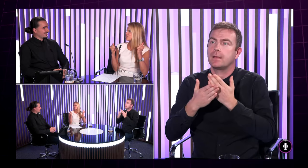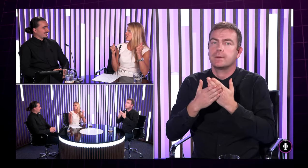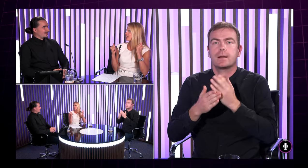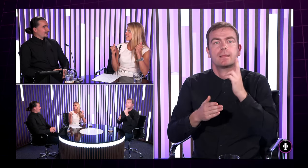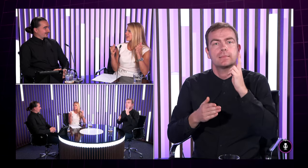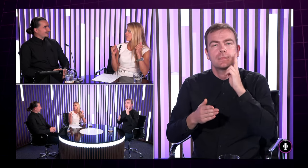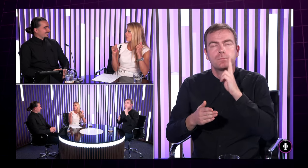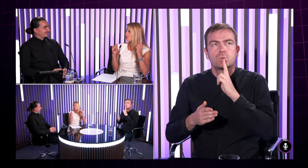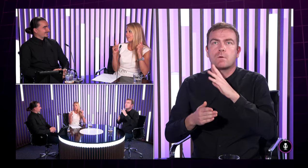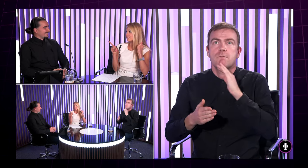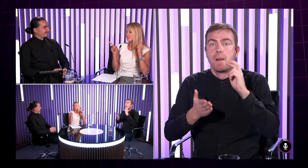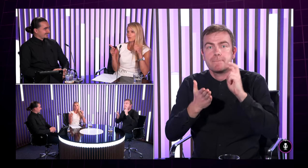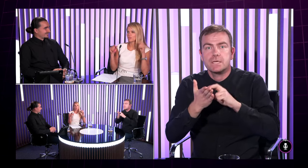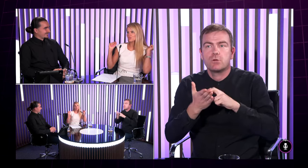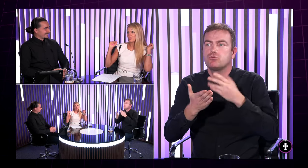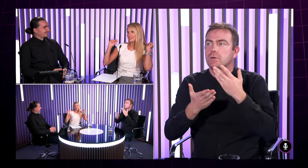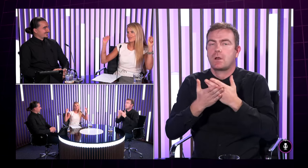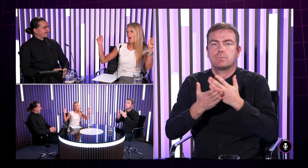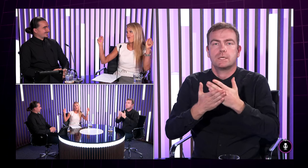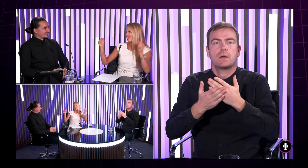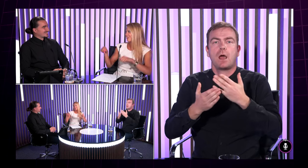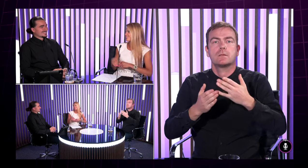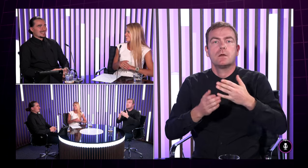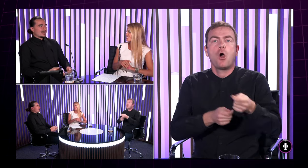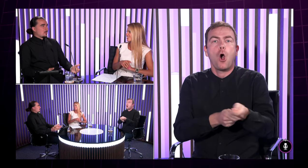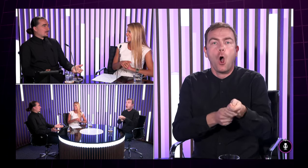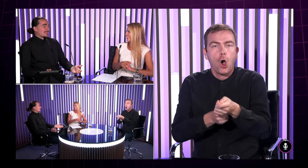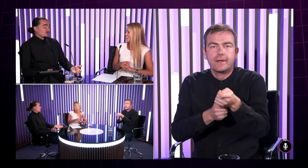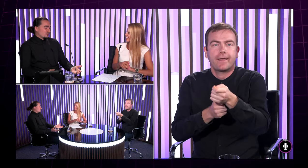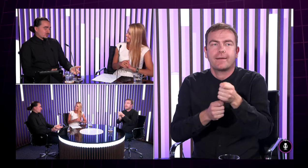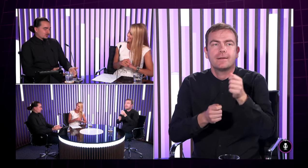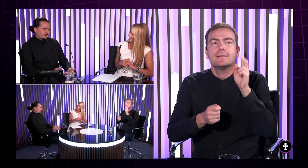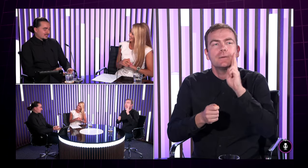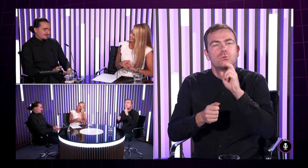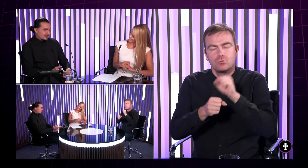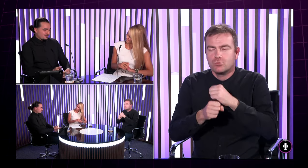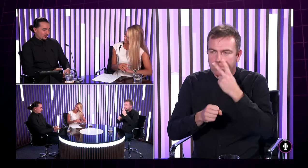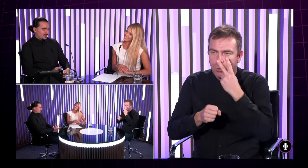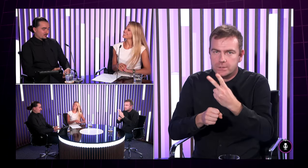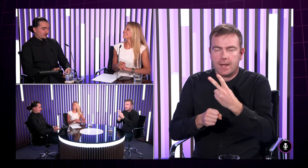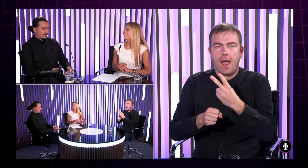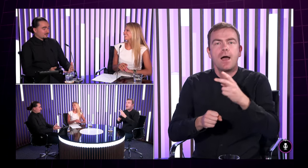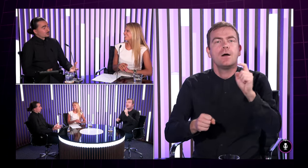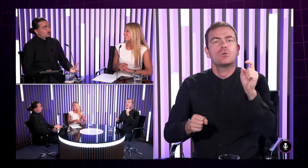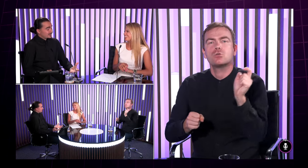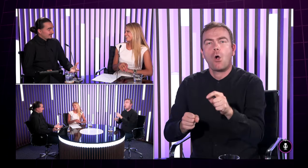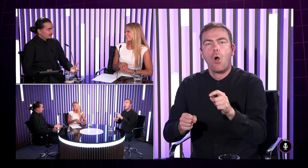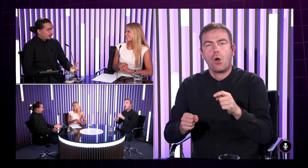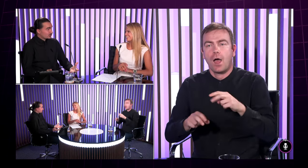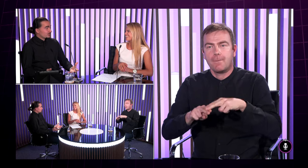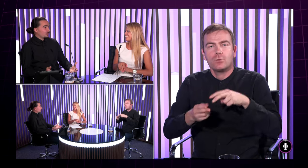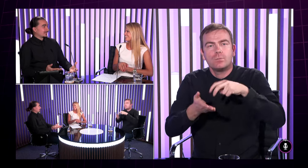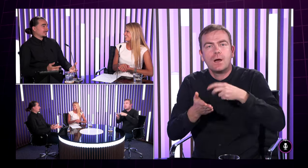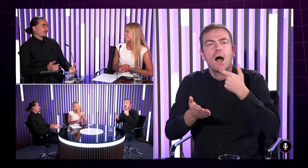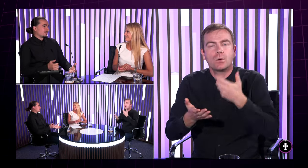strašne tešia hrá sa hokej ten sleduj a môžu povedať gól a to sa tešia ja by som povedal že on to vyzerá veľmi podobne ako v prípade počujúcich